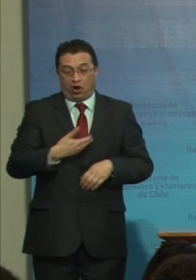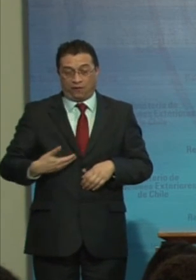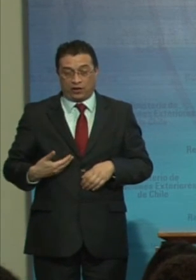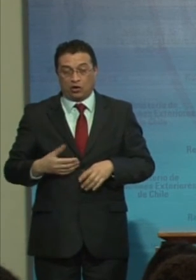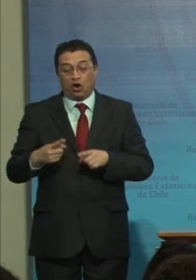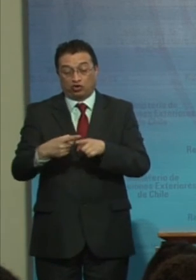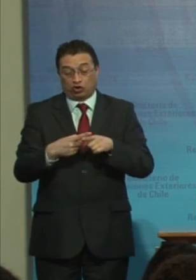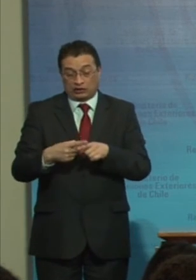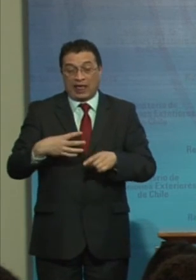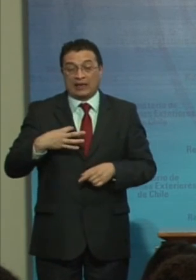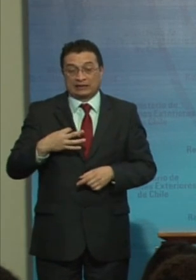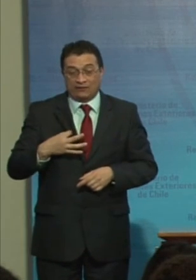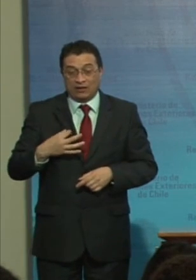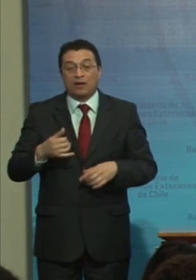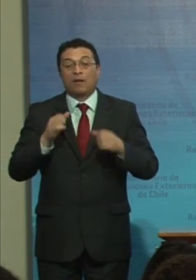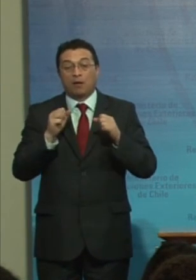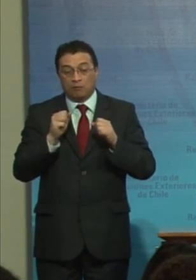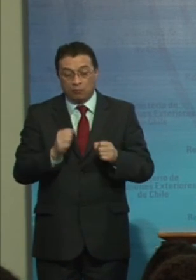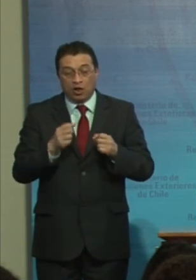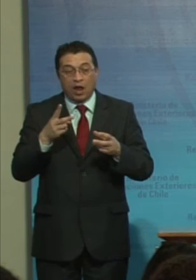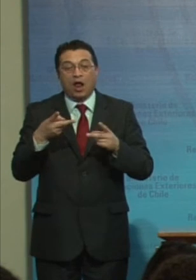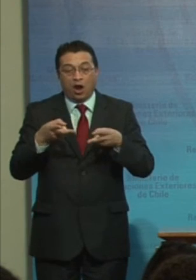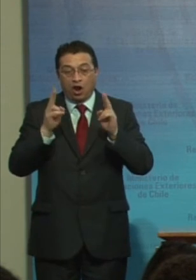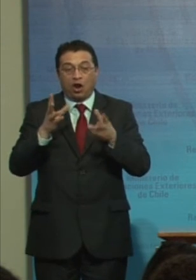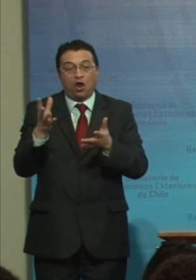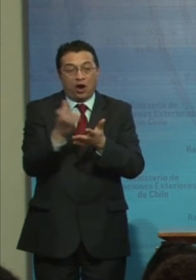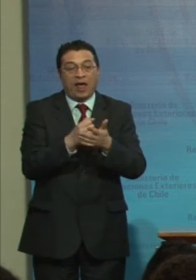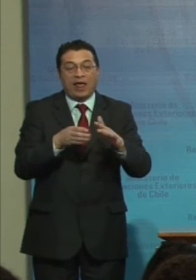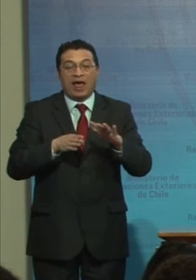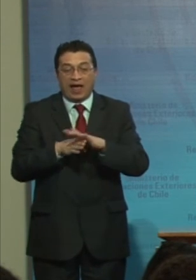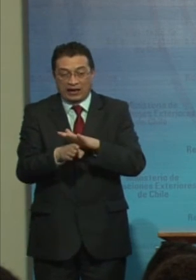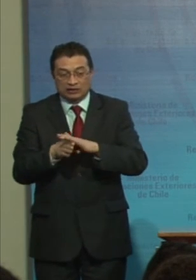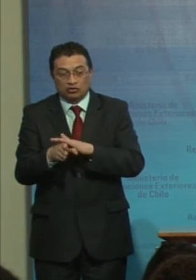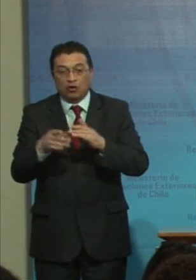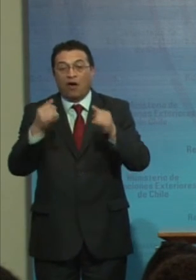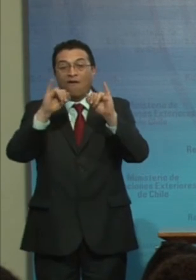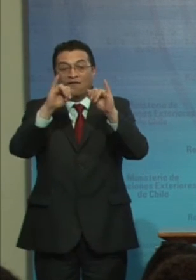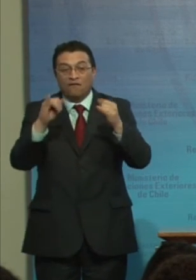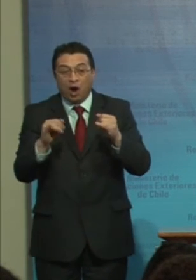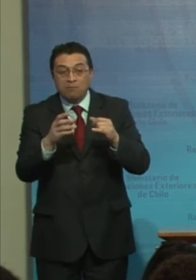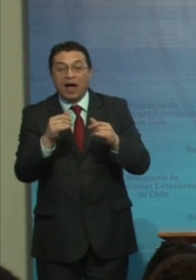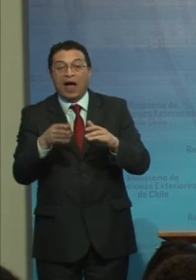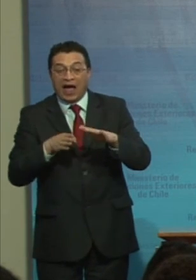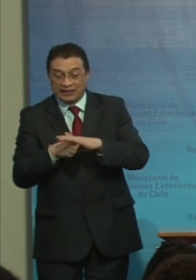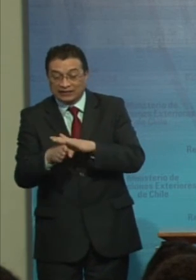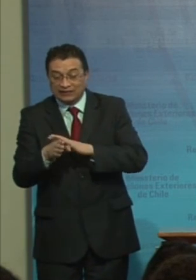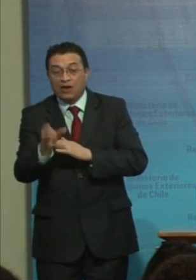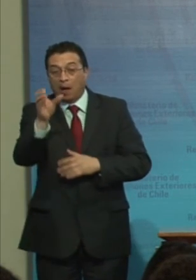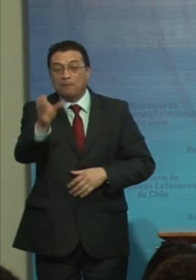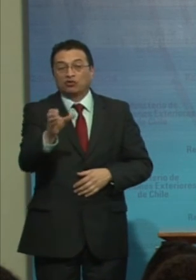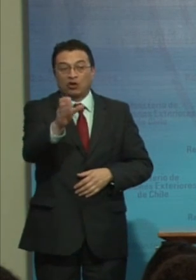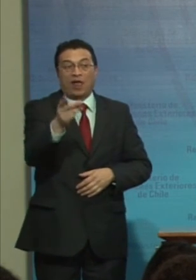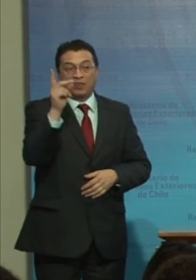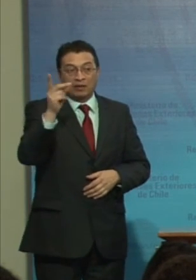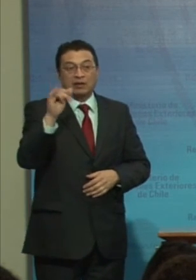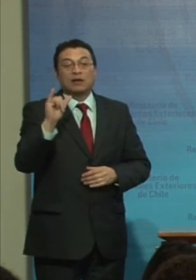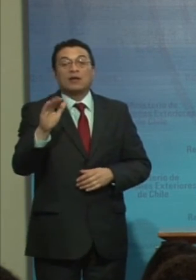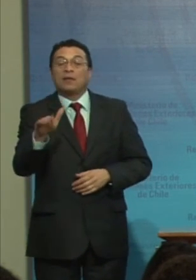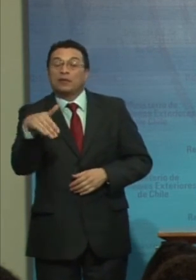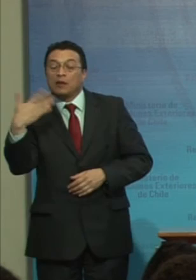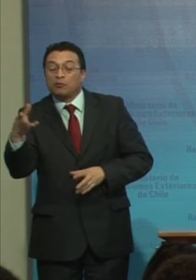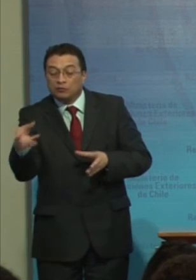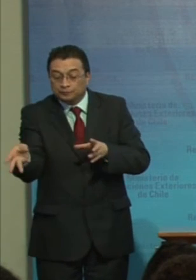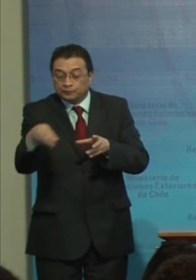Con sociedad civil Para lograr El acceso En formatos Accesibles Para las personas Con discapacidad Y luego